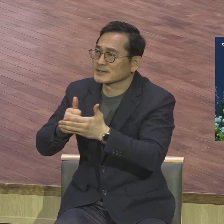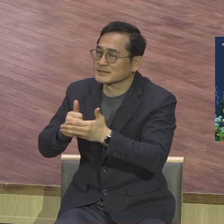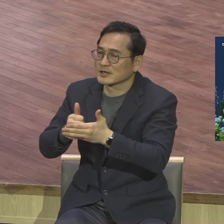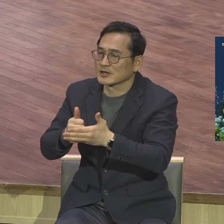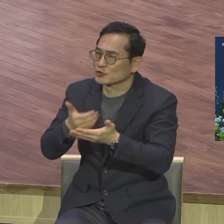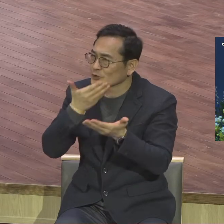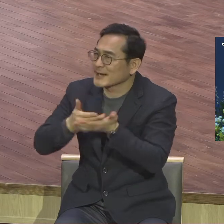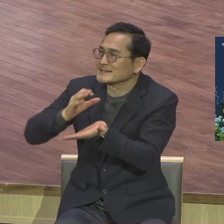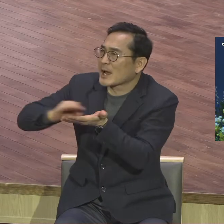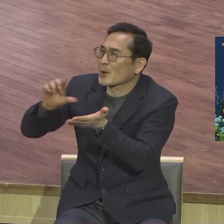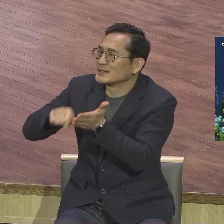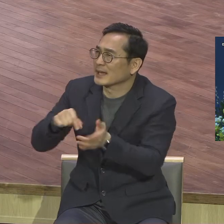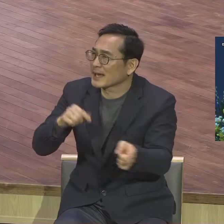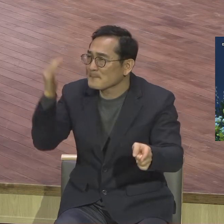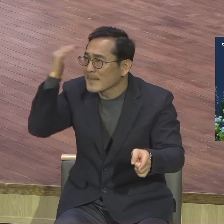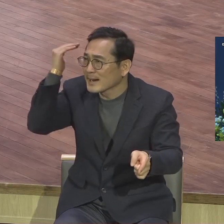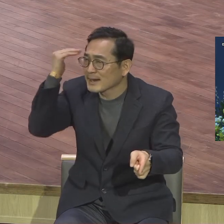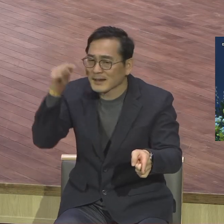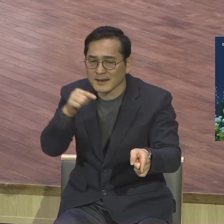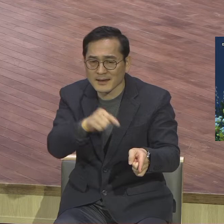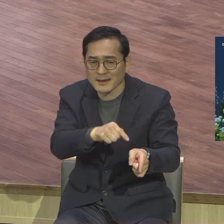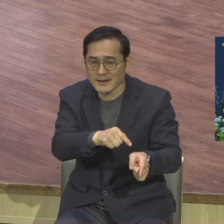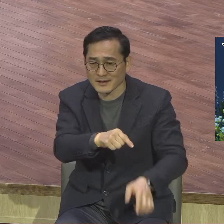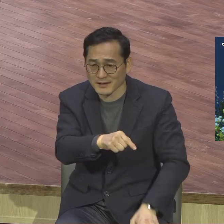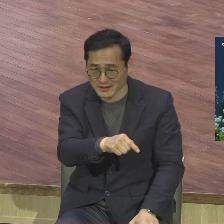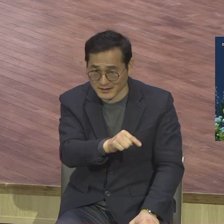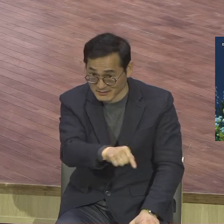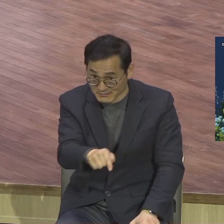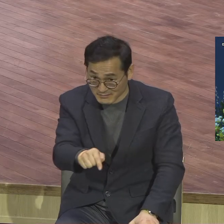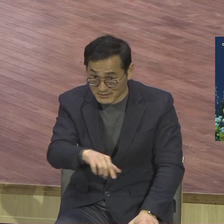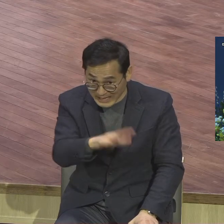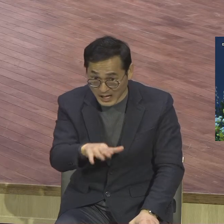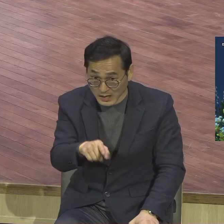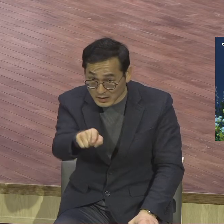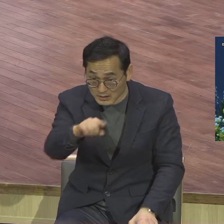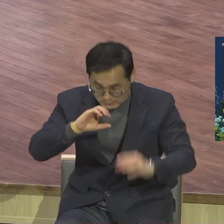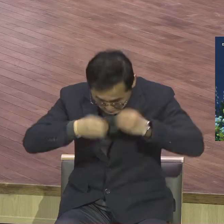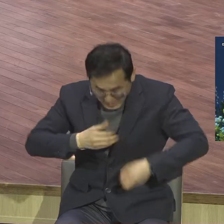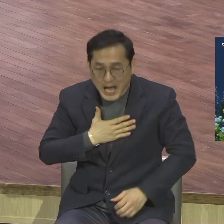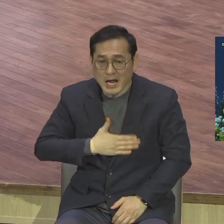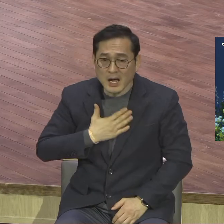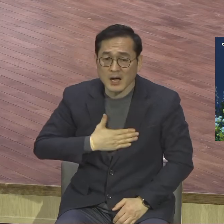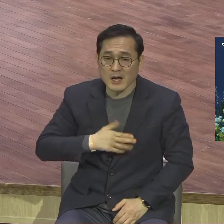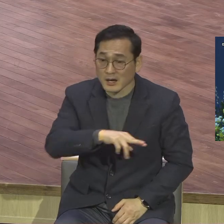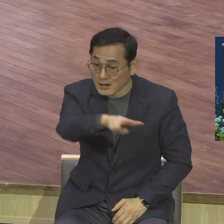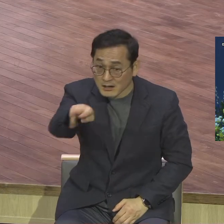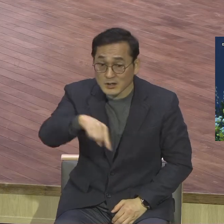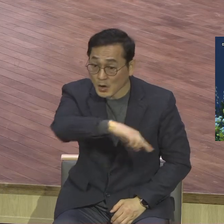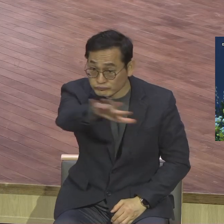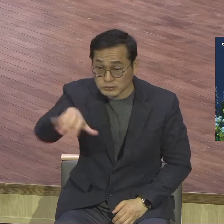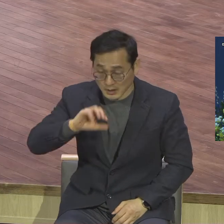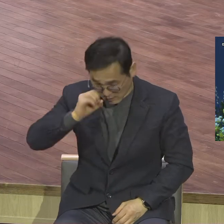그게 방해되는 걸림돌들 그것들 여러분이 잘 아시잖아요 그거를 완전히 내려놓고